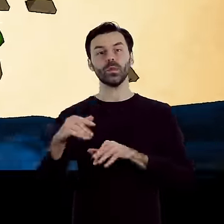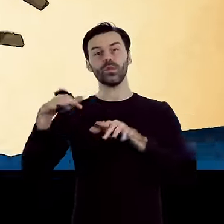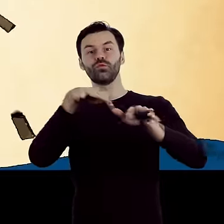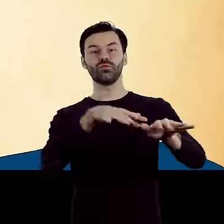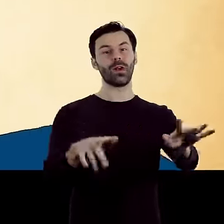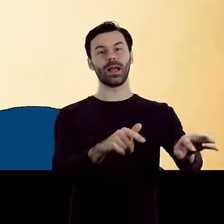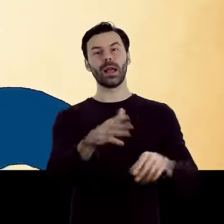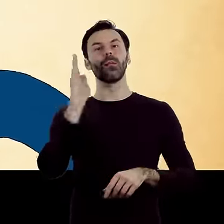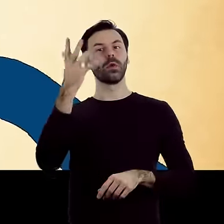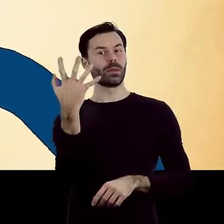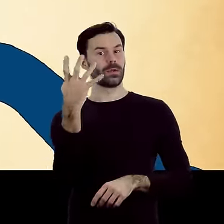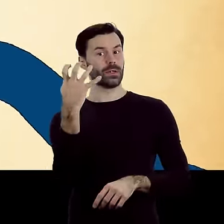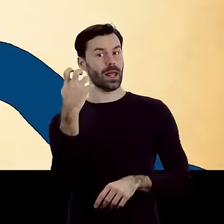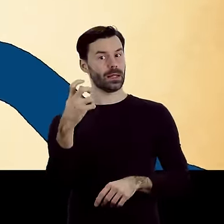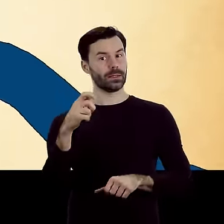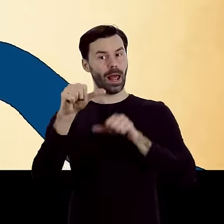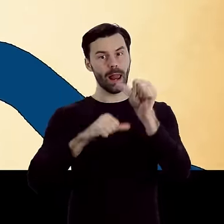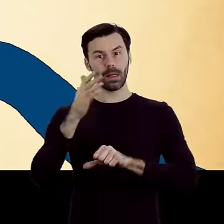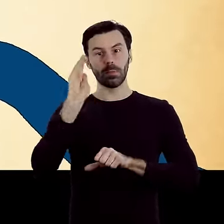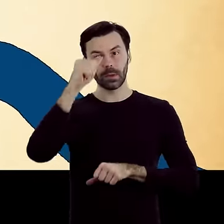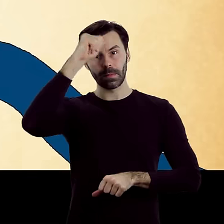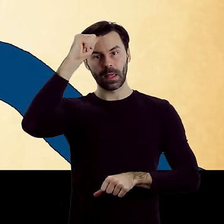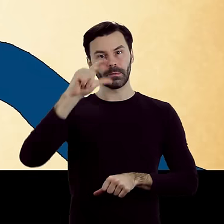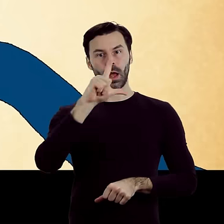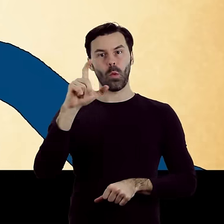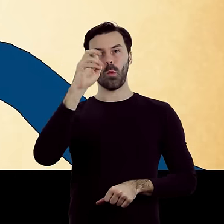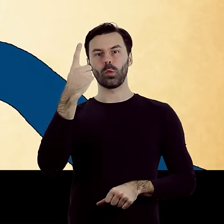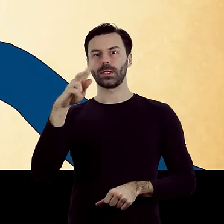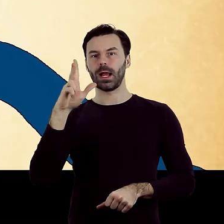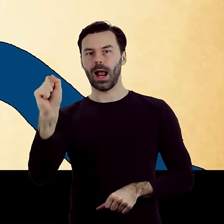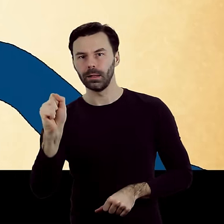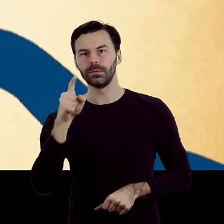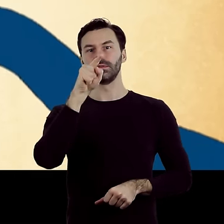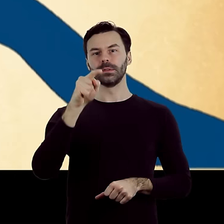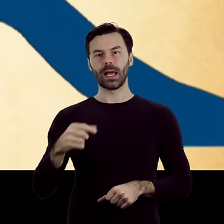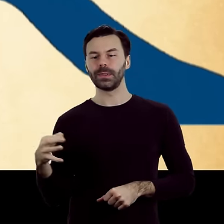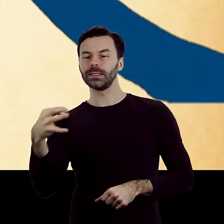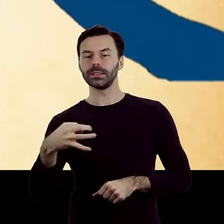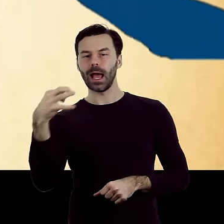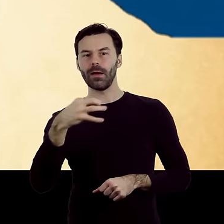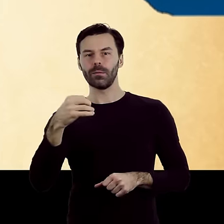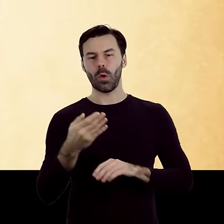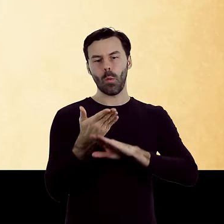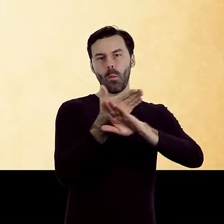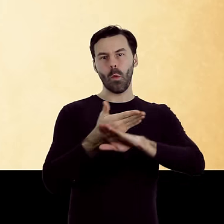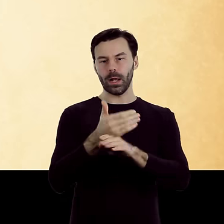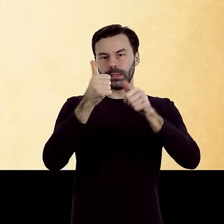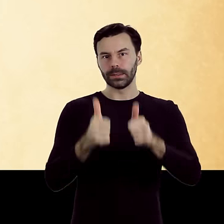którą dopiero 400 lat później nazwano Łódką. Przy stawie na rzece stał młyn. Dopiero w latach 20.